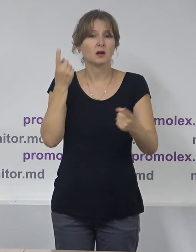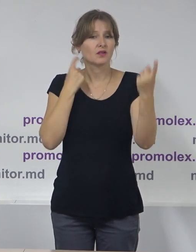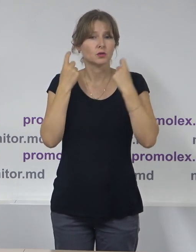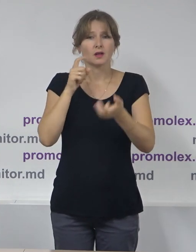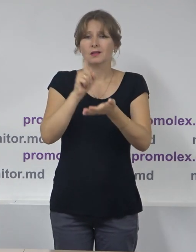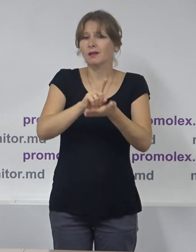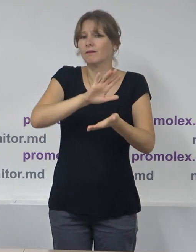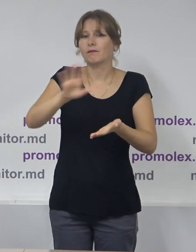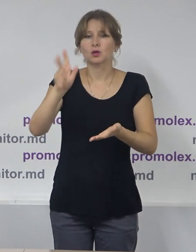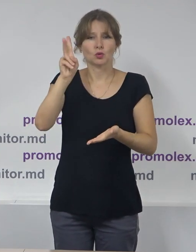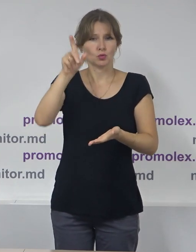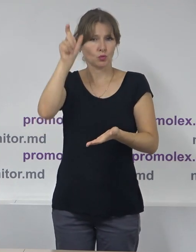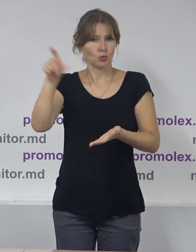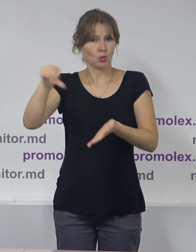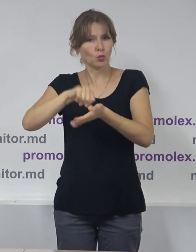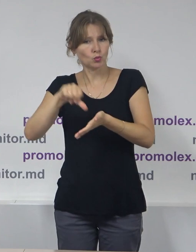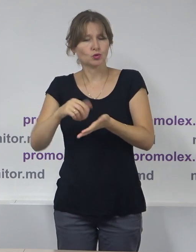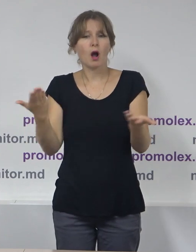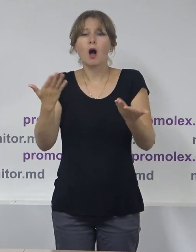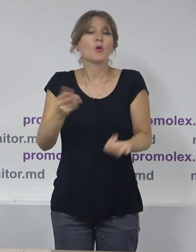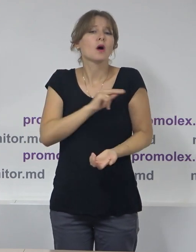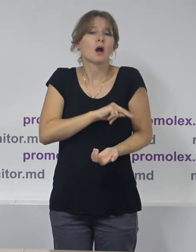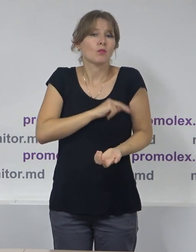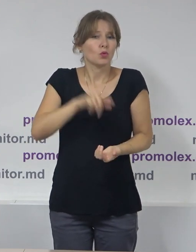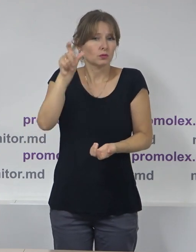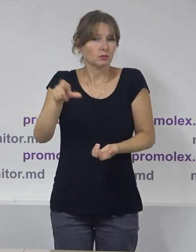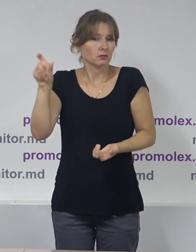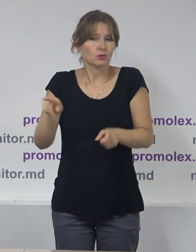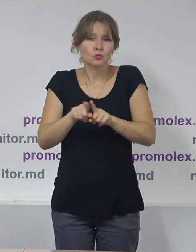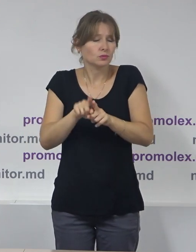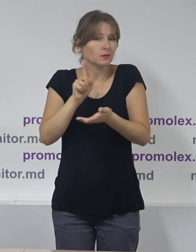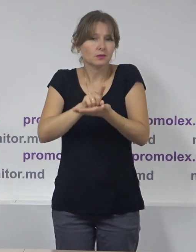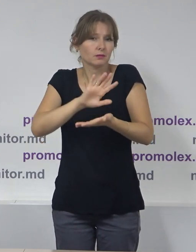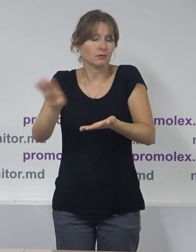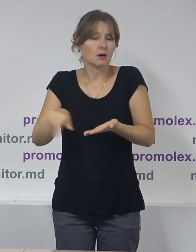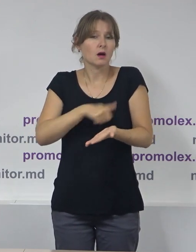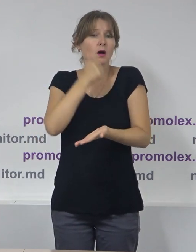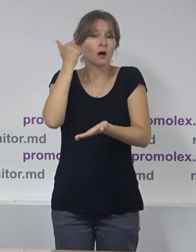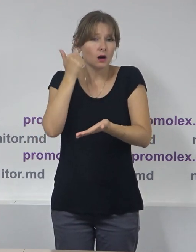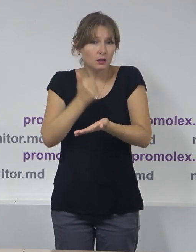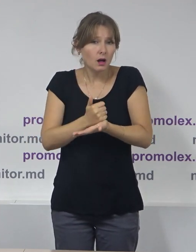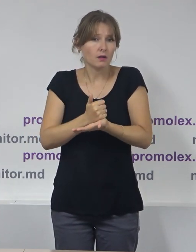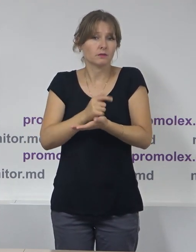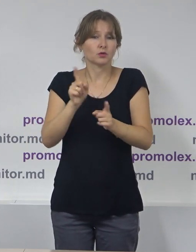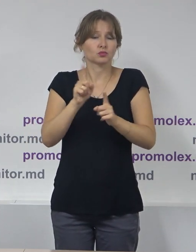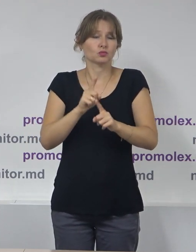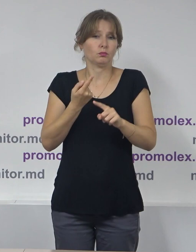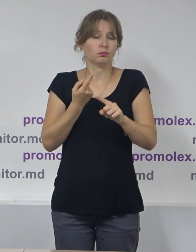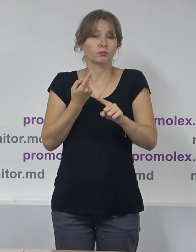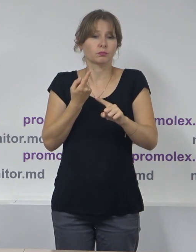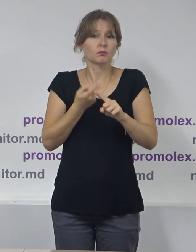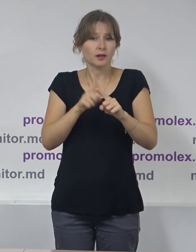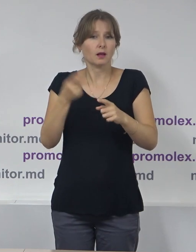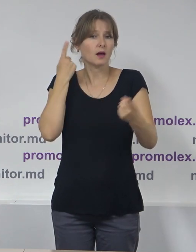sau de angajamentele instituțiilor responsabile de organizarea alegerilor. În acest sens,